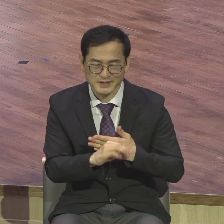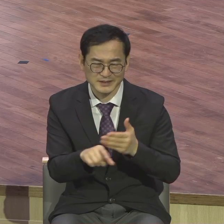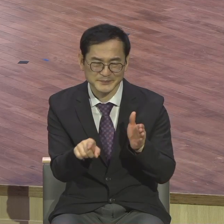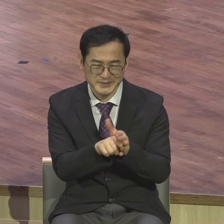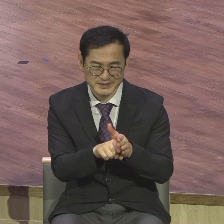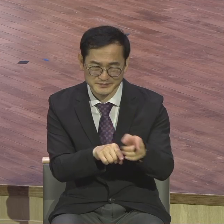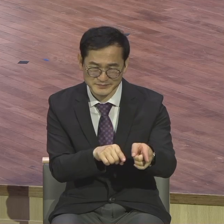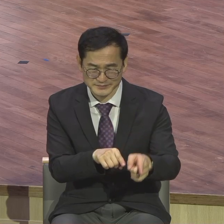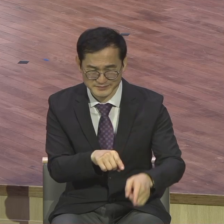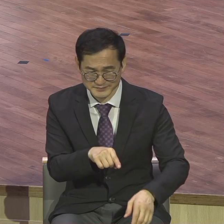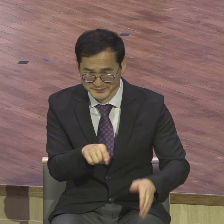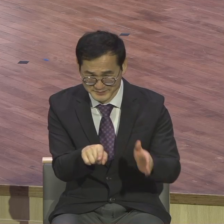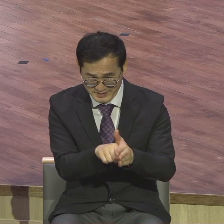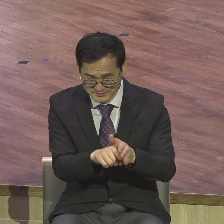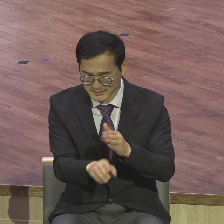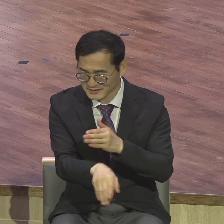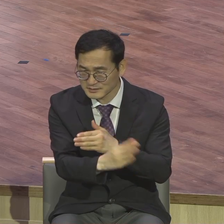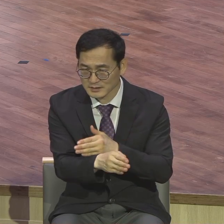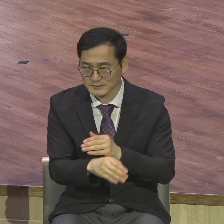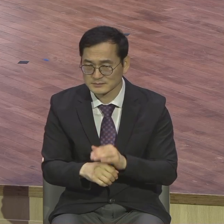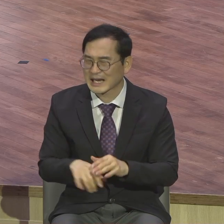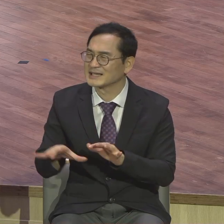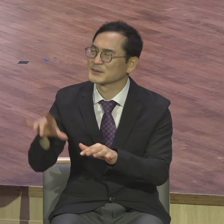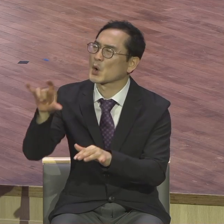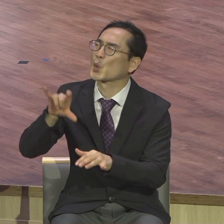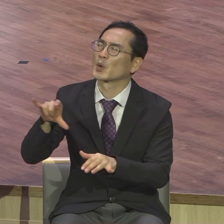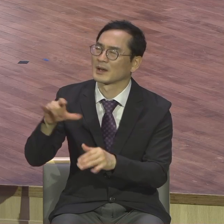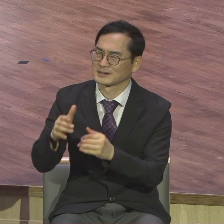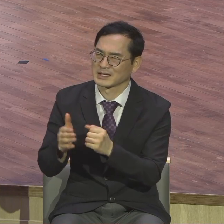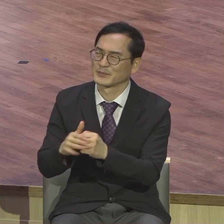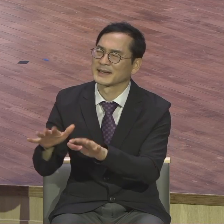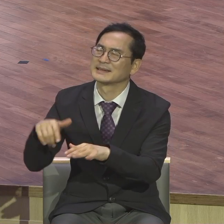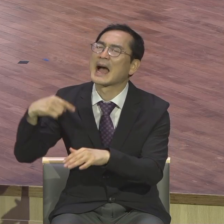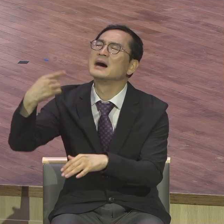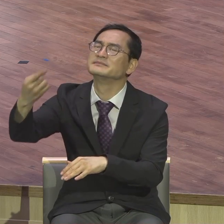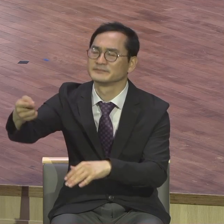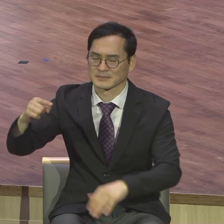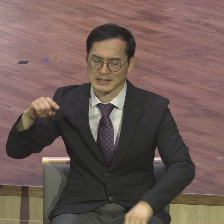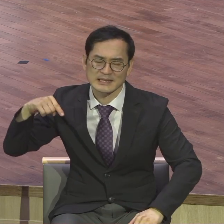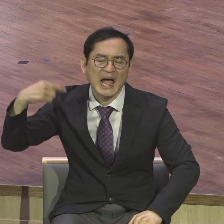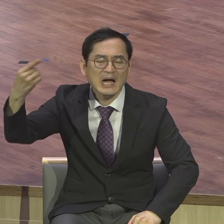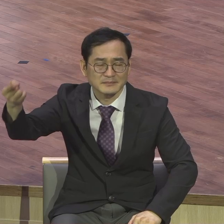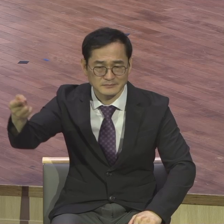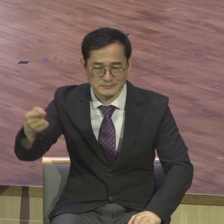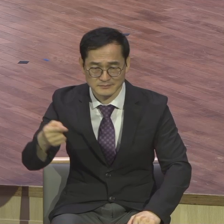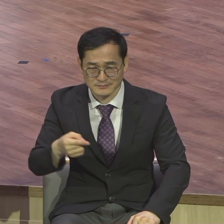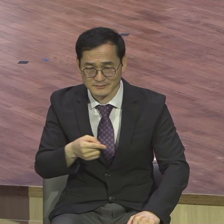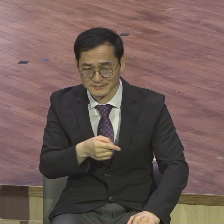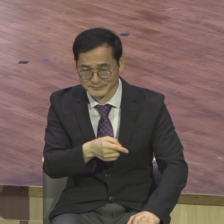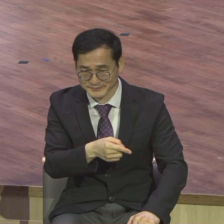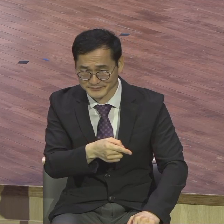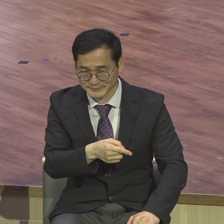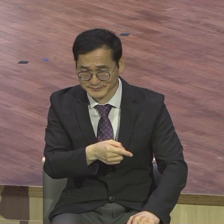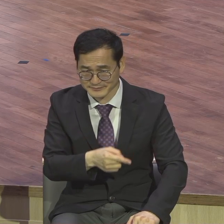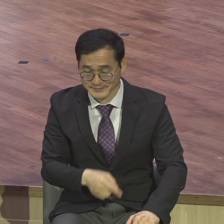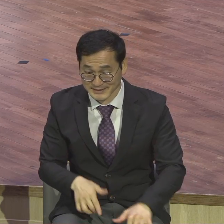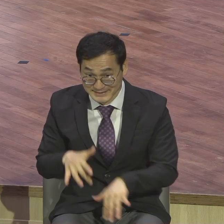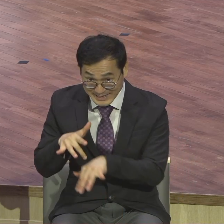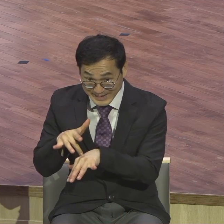시대 그렇죠 그러나 사단이 이 코로나를 통해서